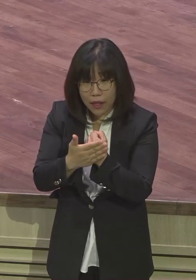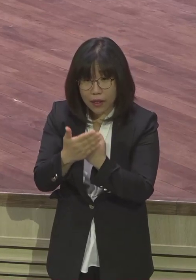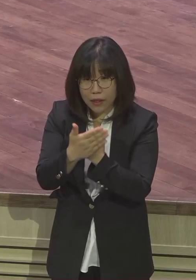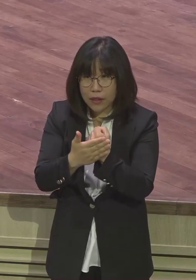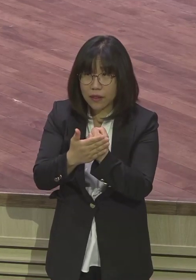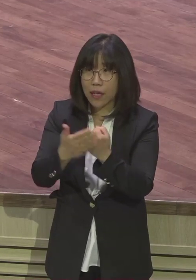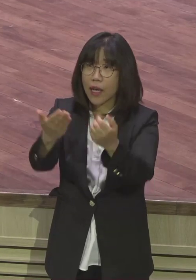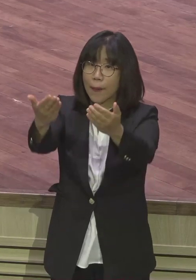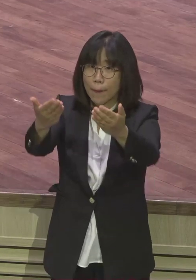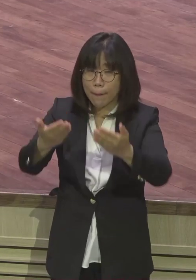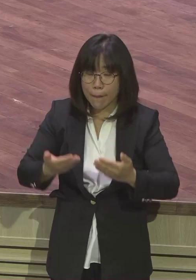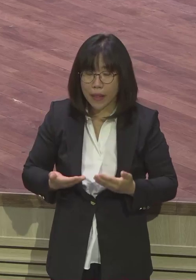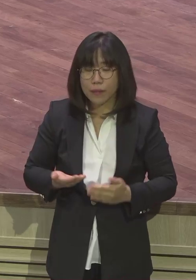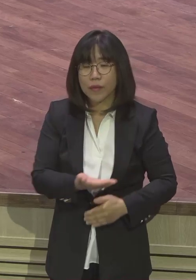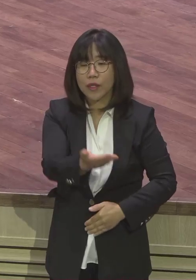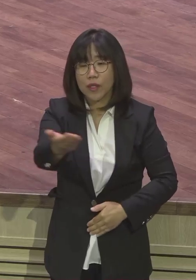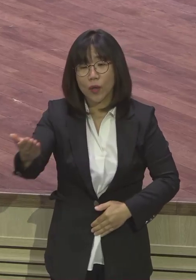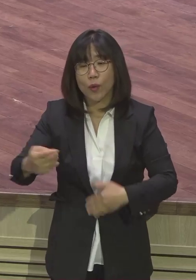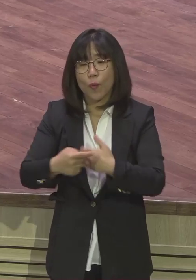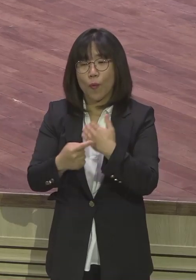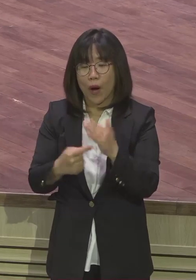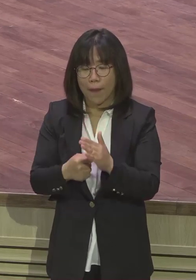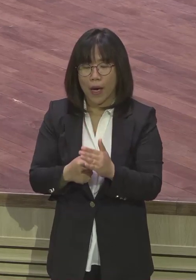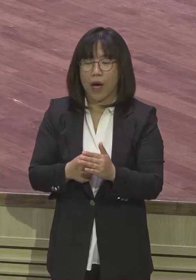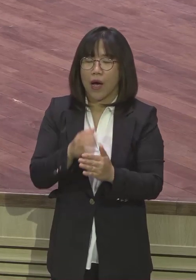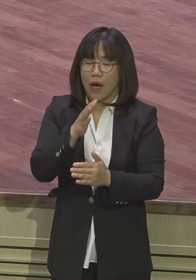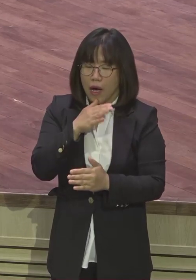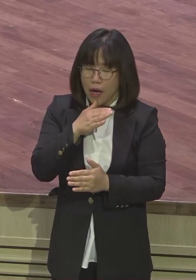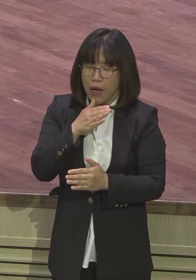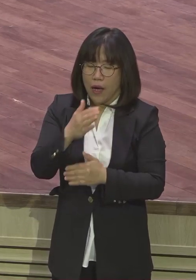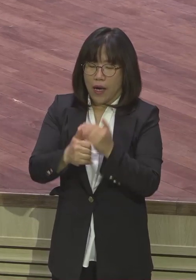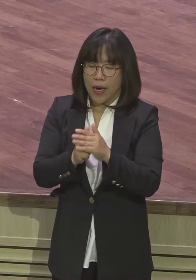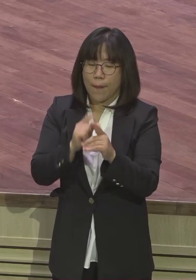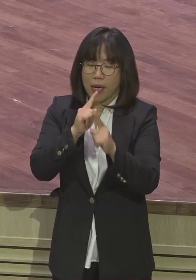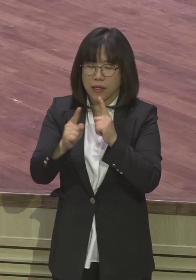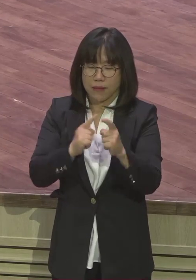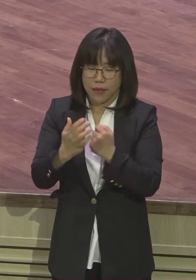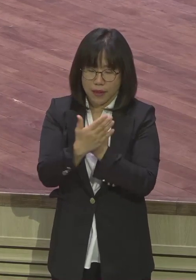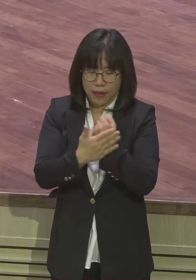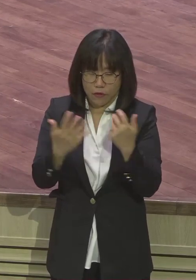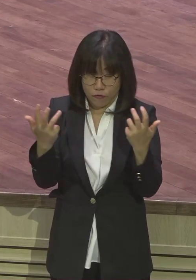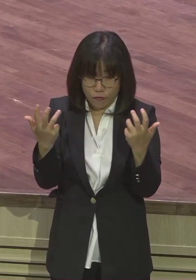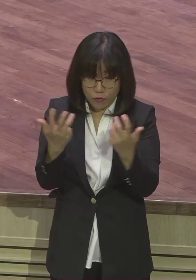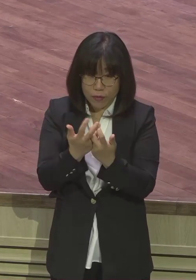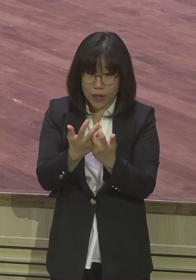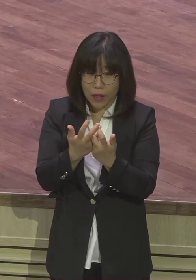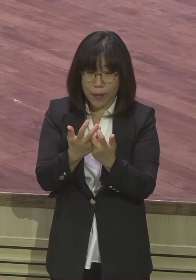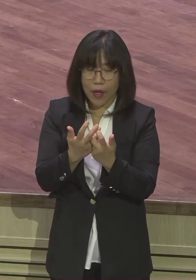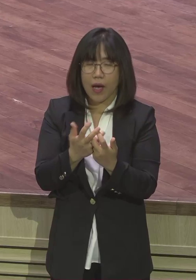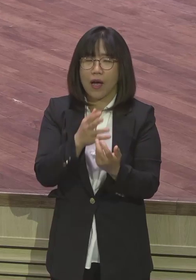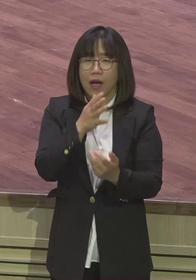은혜 받고 정말 말씀의 무장이 되면 특징이 있습니다 내면 치유가 되니까요